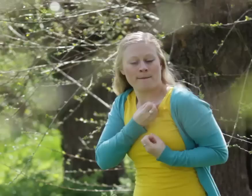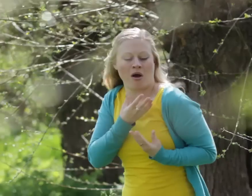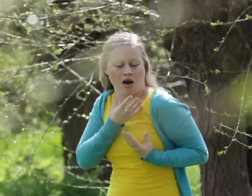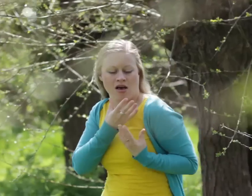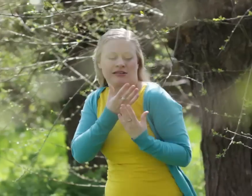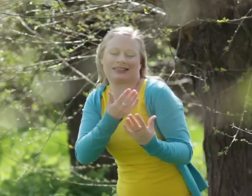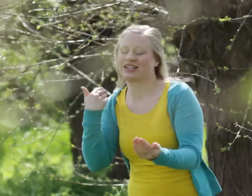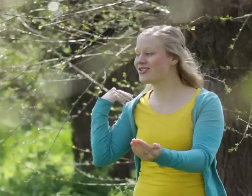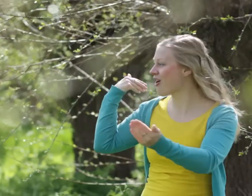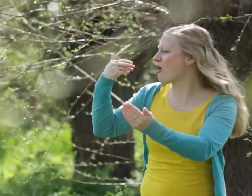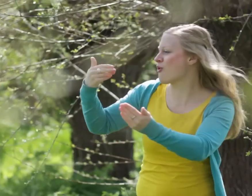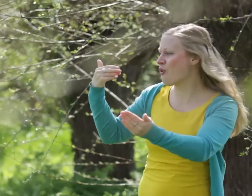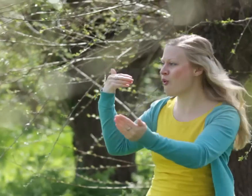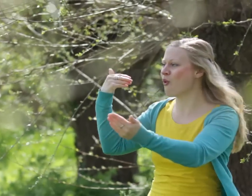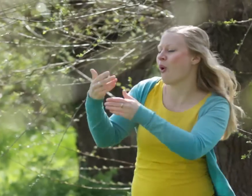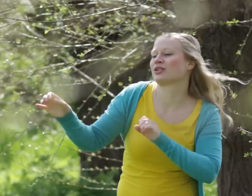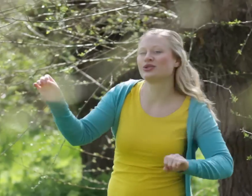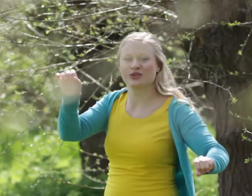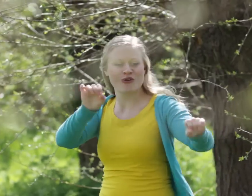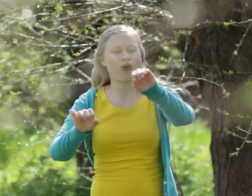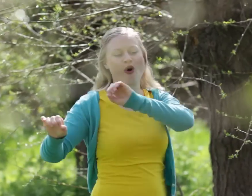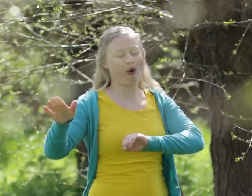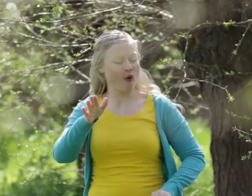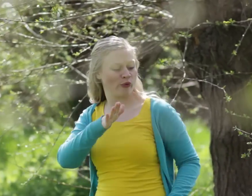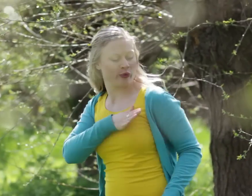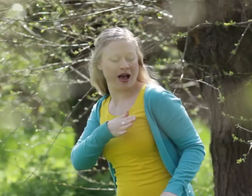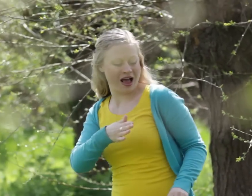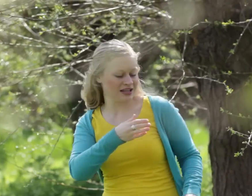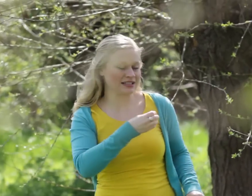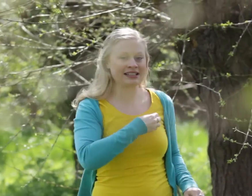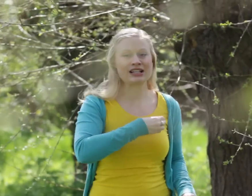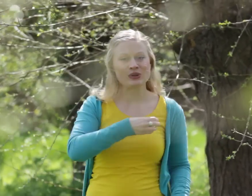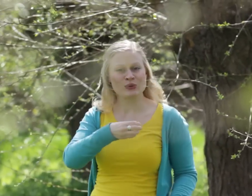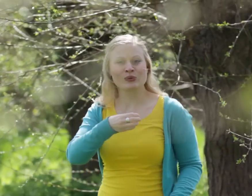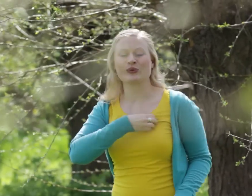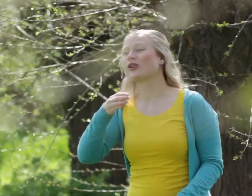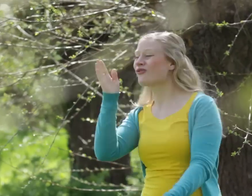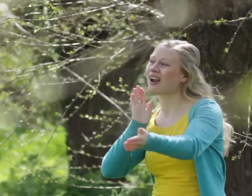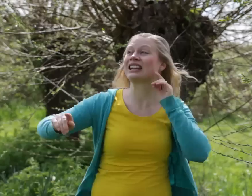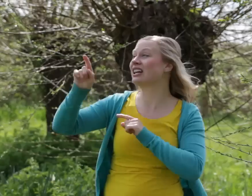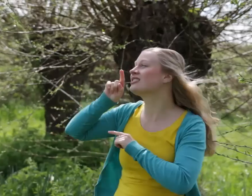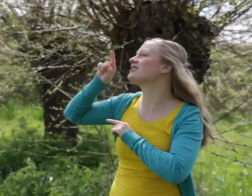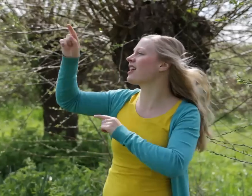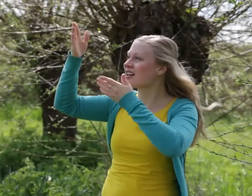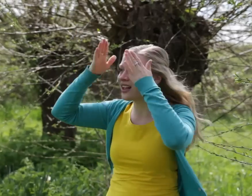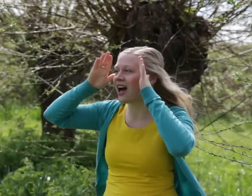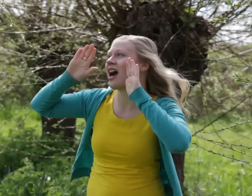passie dan ooit O mijn tier, verheerlijk zijn